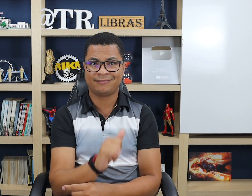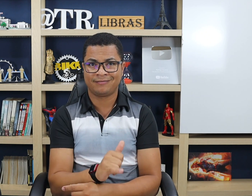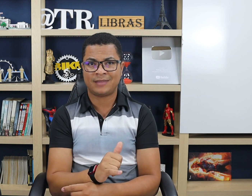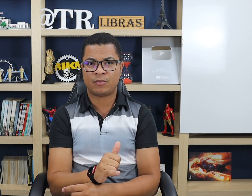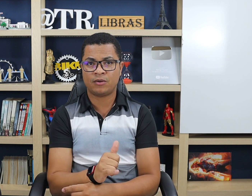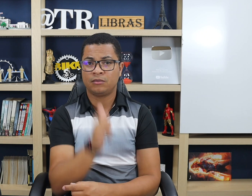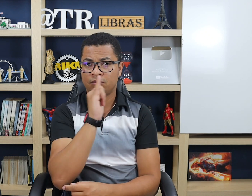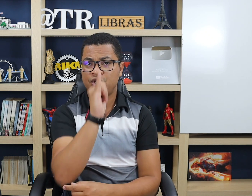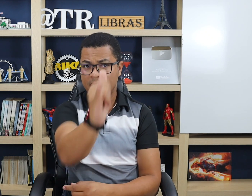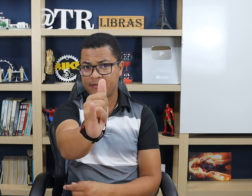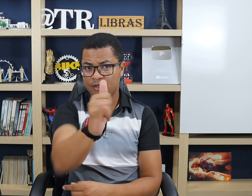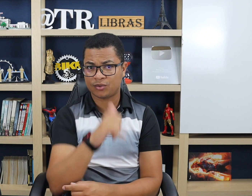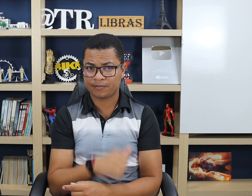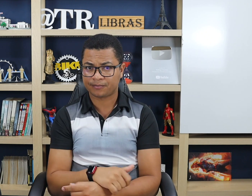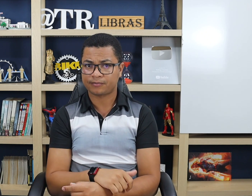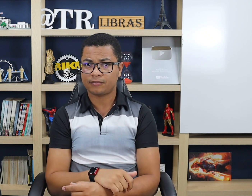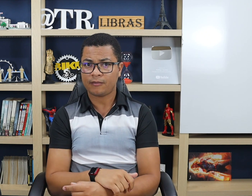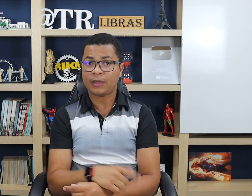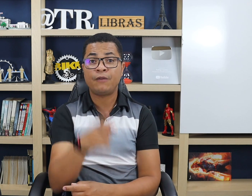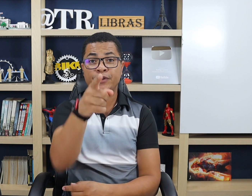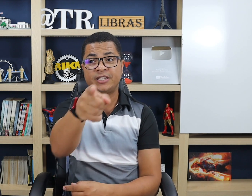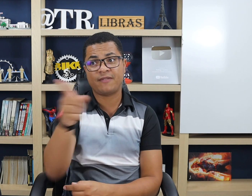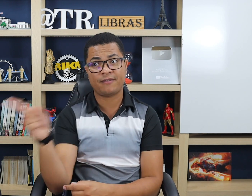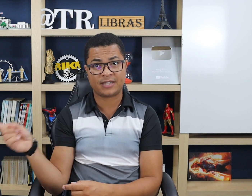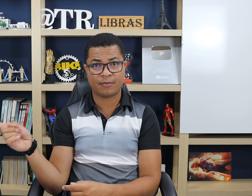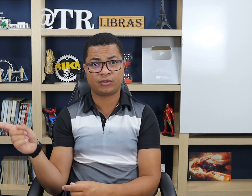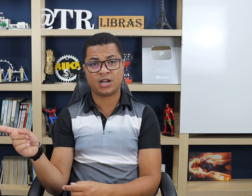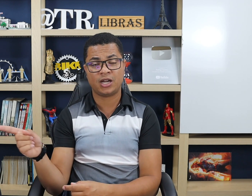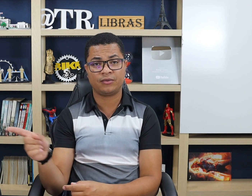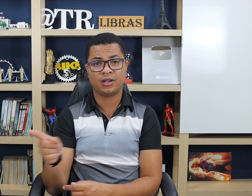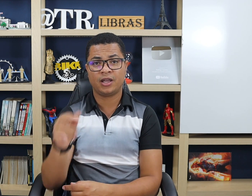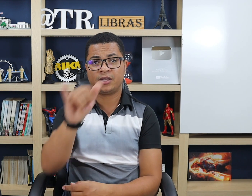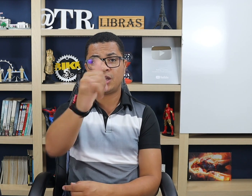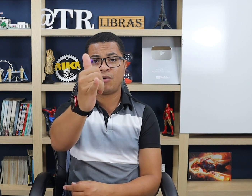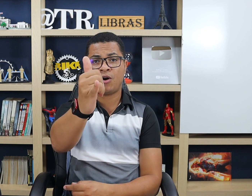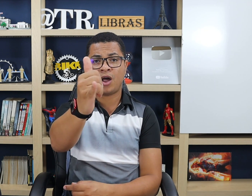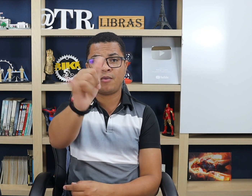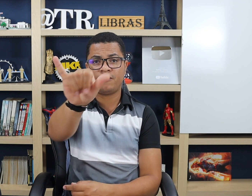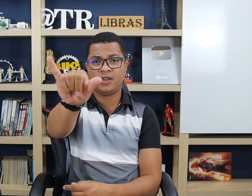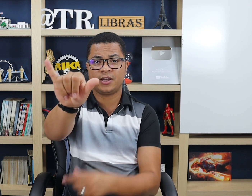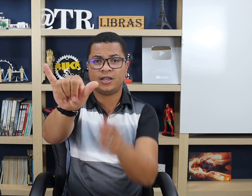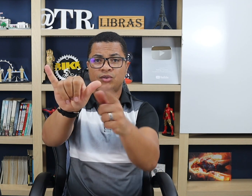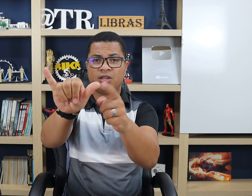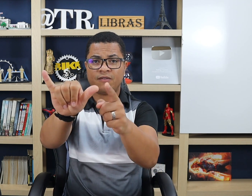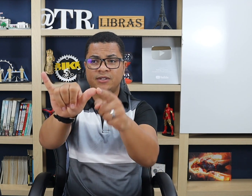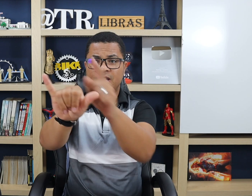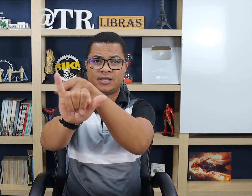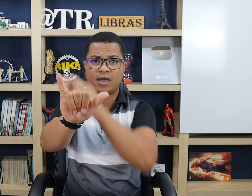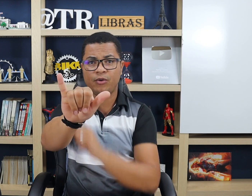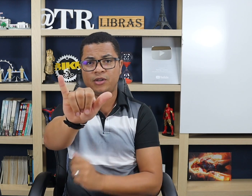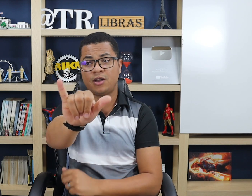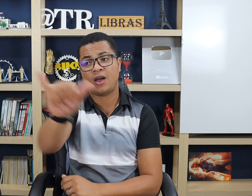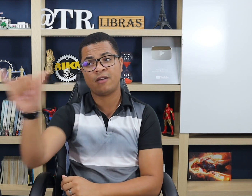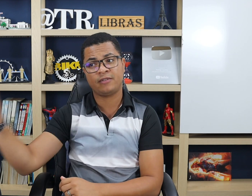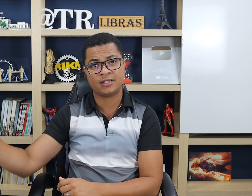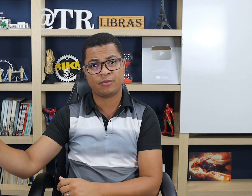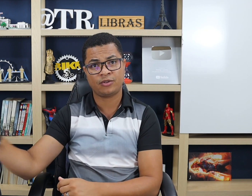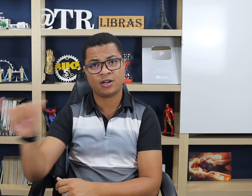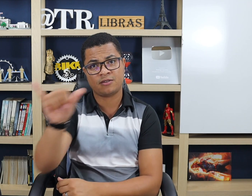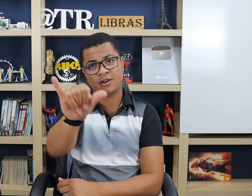Tá bom? Te aviso. Você vai avisar Beltrano? Então, ó, a mão vira. Isso aqui é você, isso aqui é Beltrano. Avisa Beltrano.